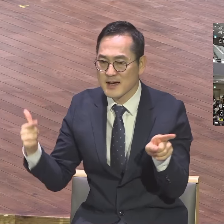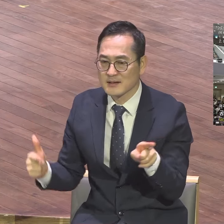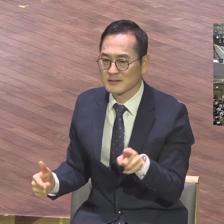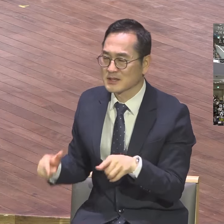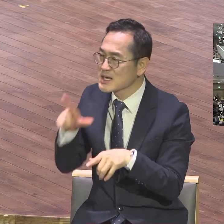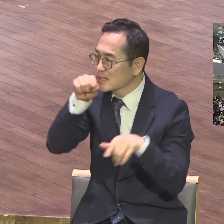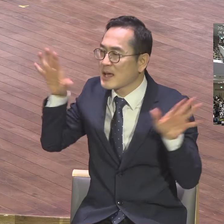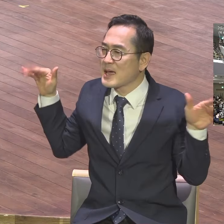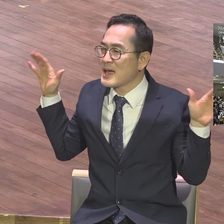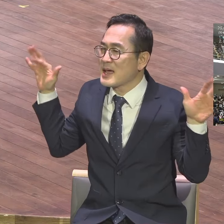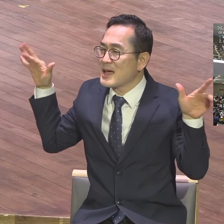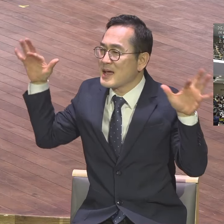만큼 된다.